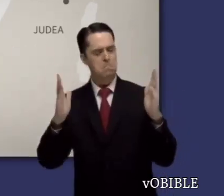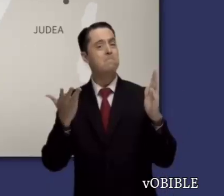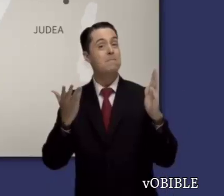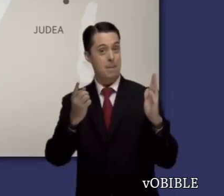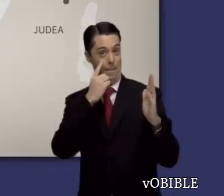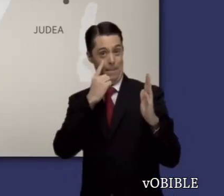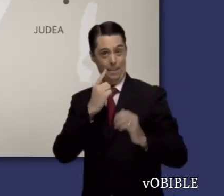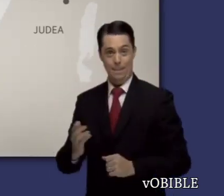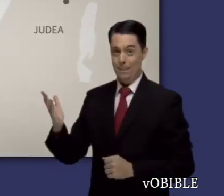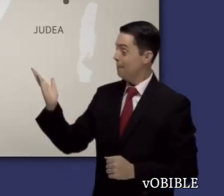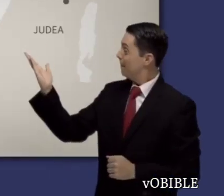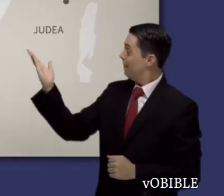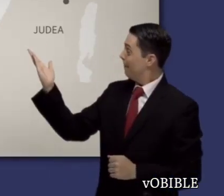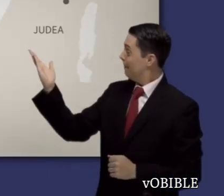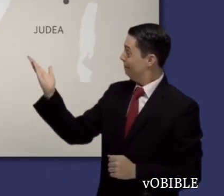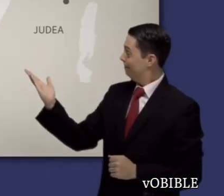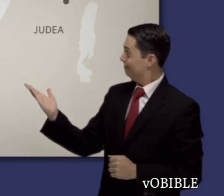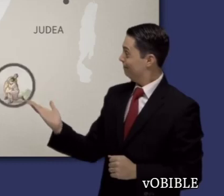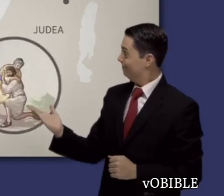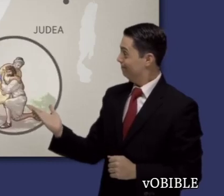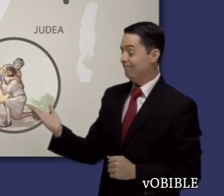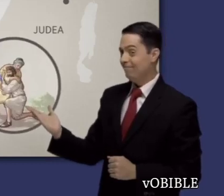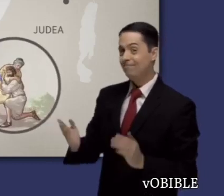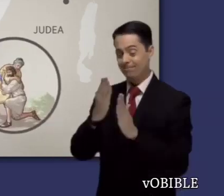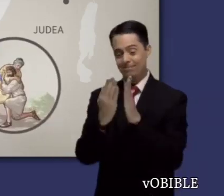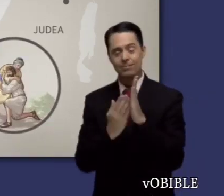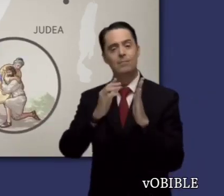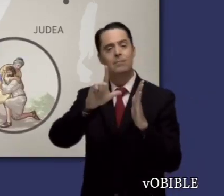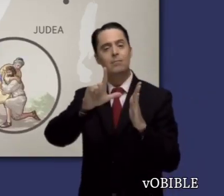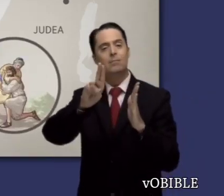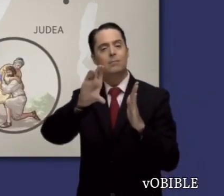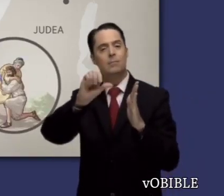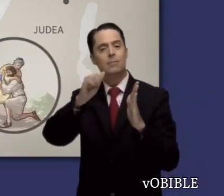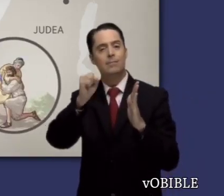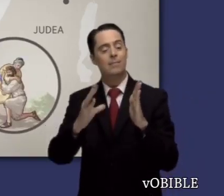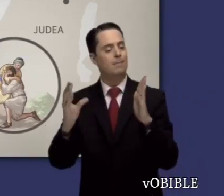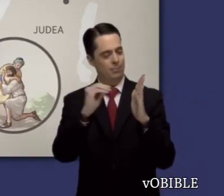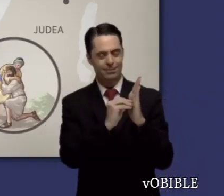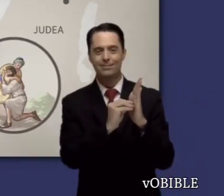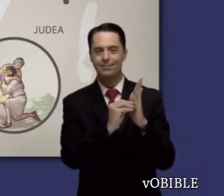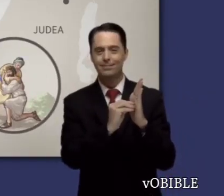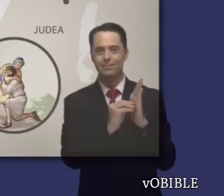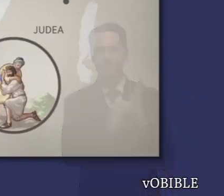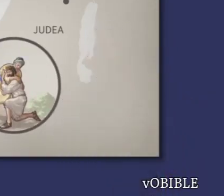La parábola del buen samaritano y la parábola del hijo pródigo se mencionan únicamente en el Evangelio de Lucas.